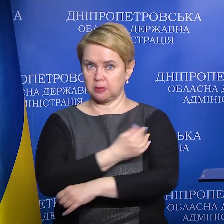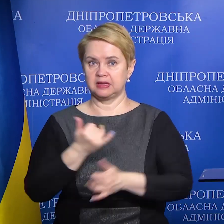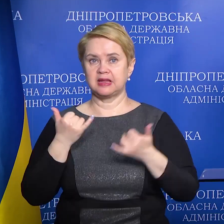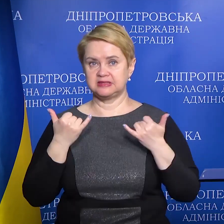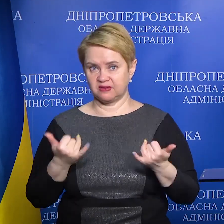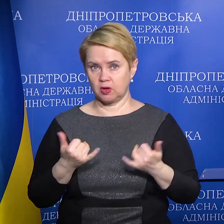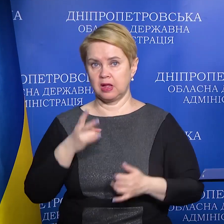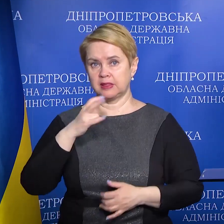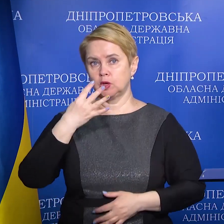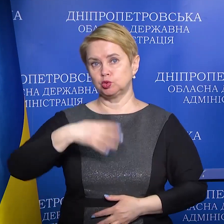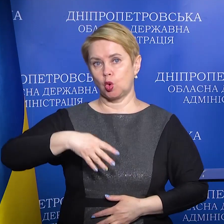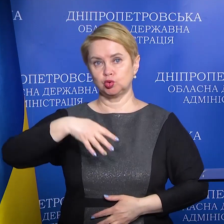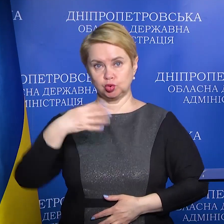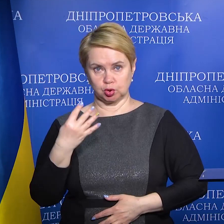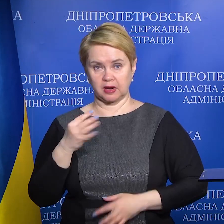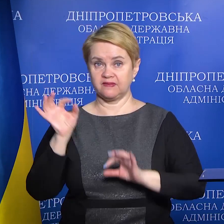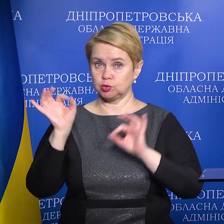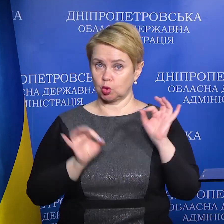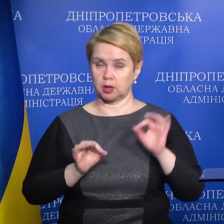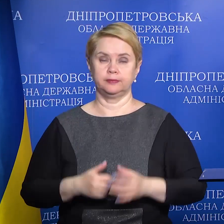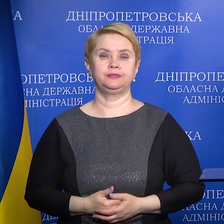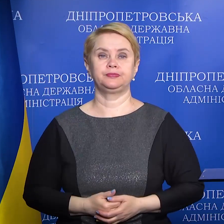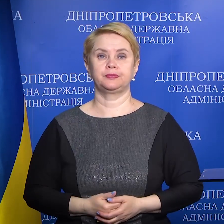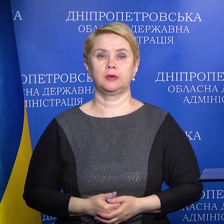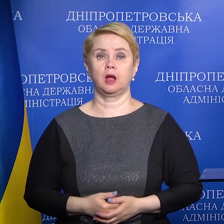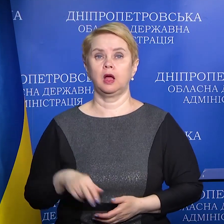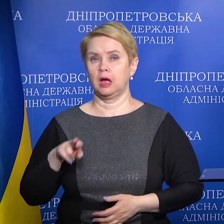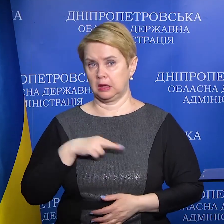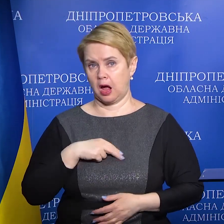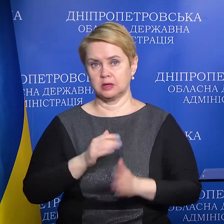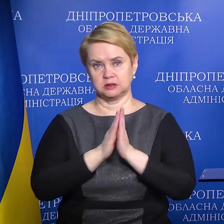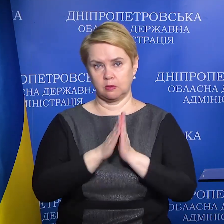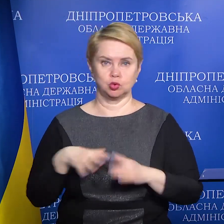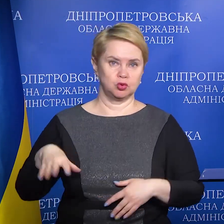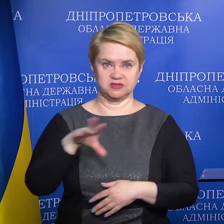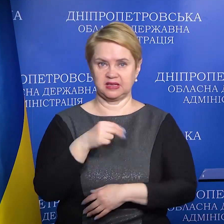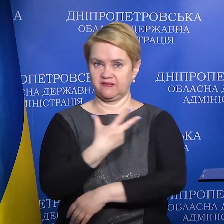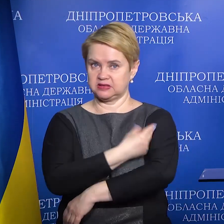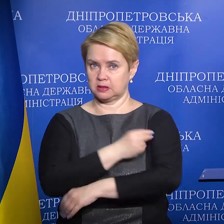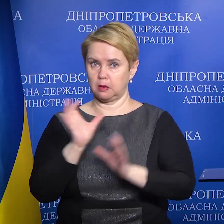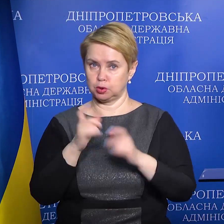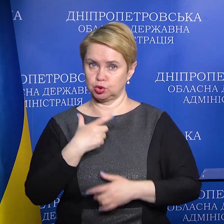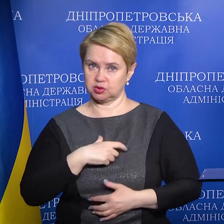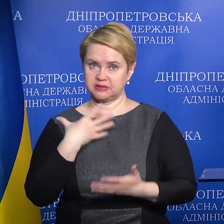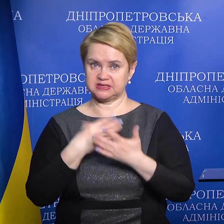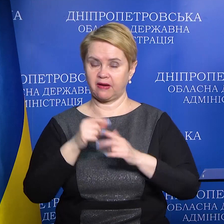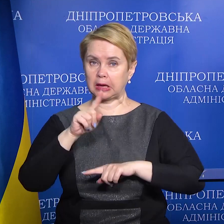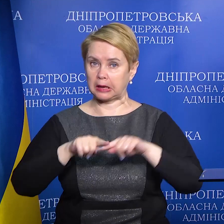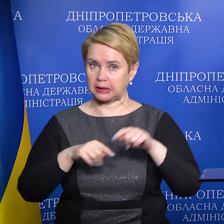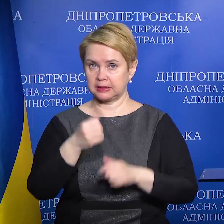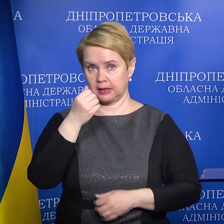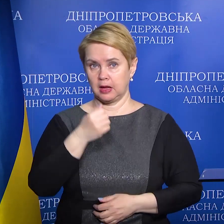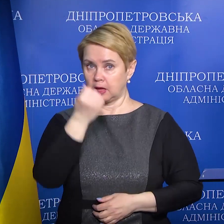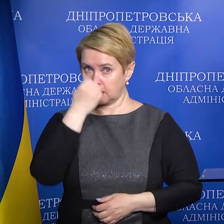сьогодні на 44%. Я запрошую всіх вакцинуватися, бережіть себе, своїх рідних.